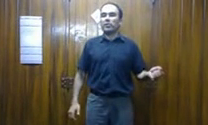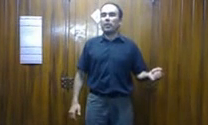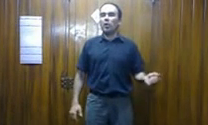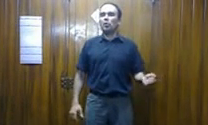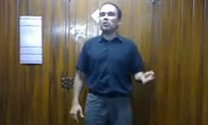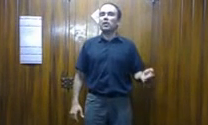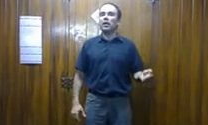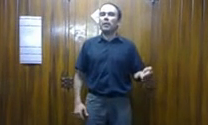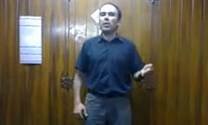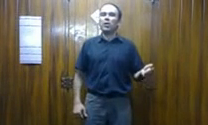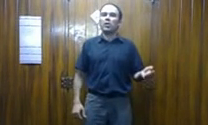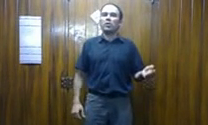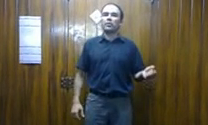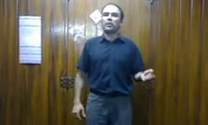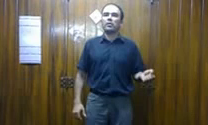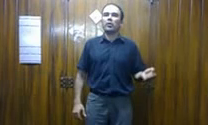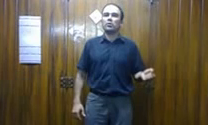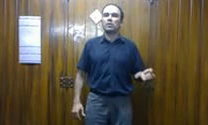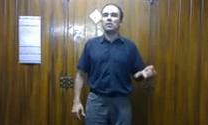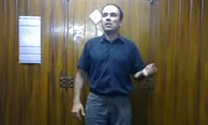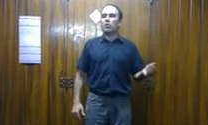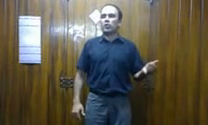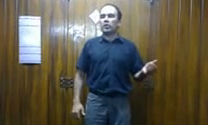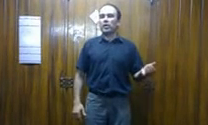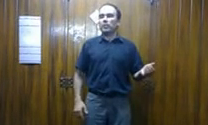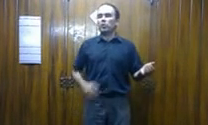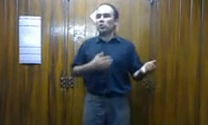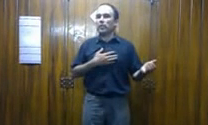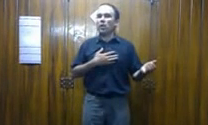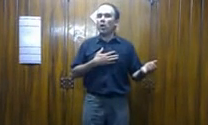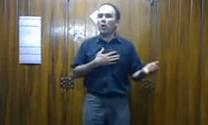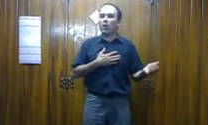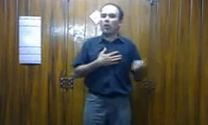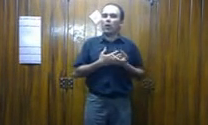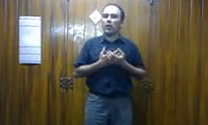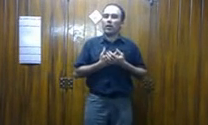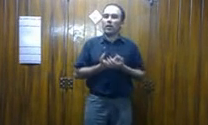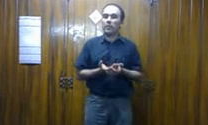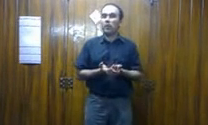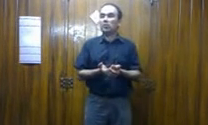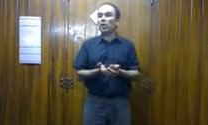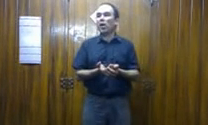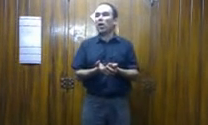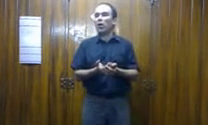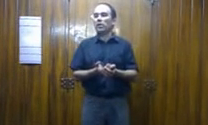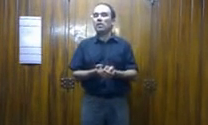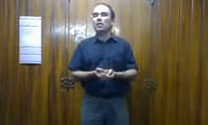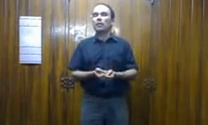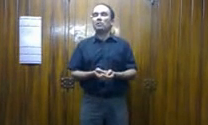hermosa, cual linda, cual adiosa, y que vio yo de amor, le di mi corazón, mas